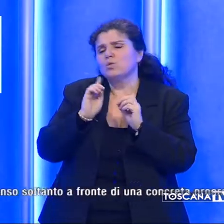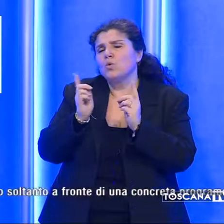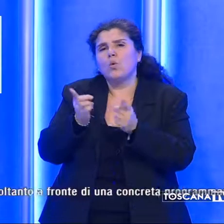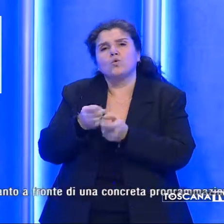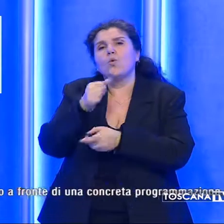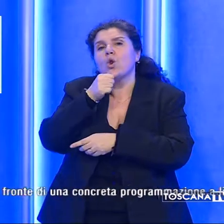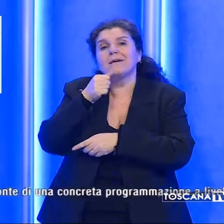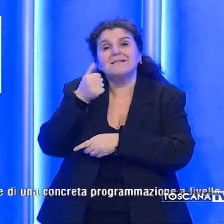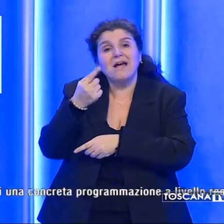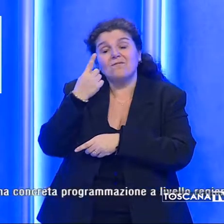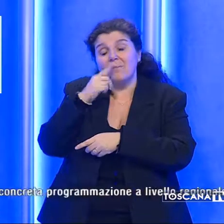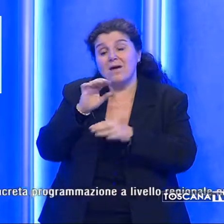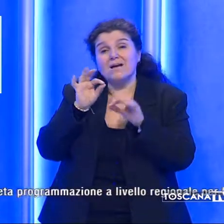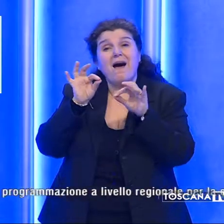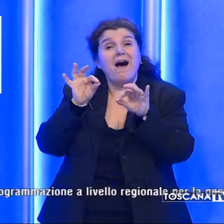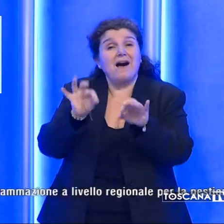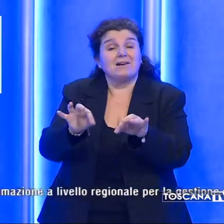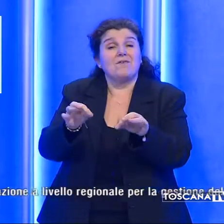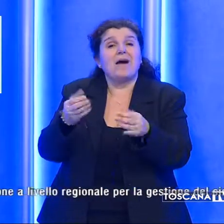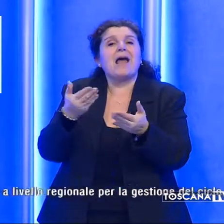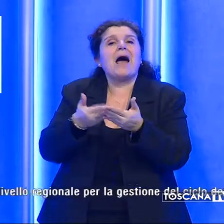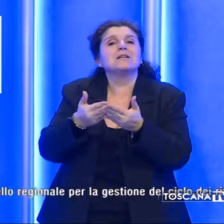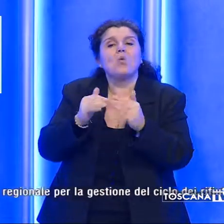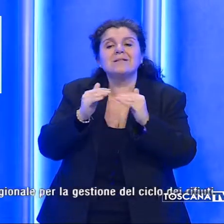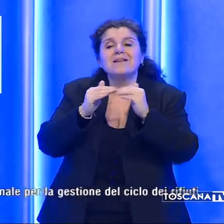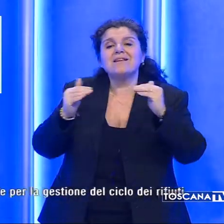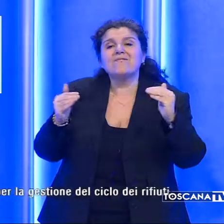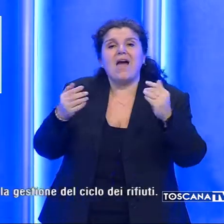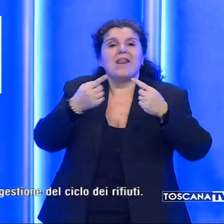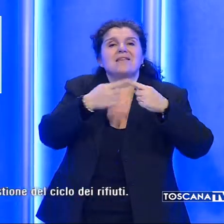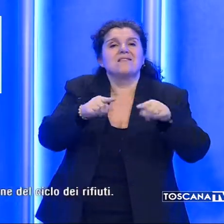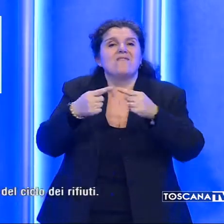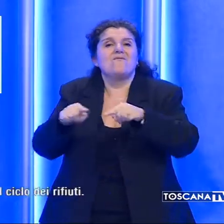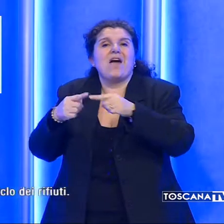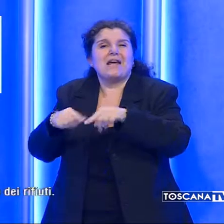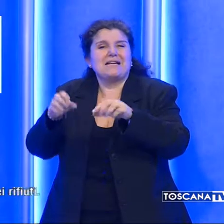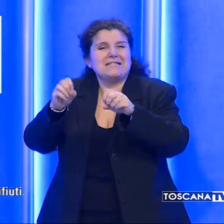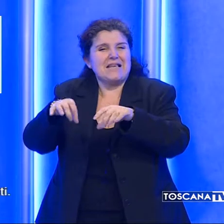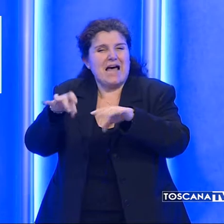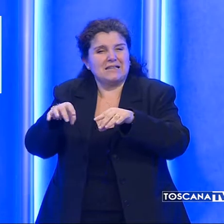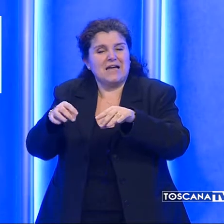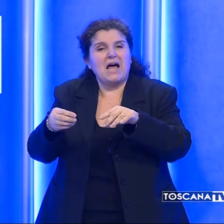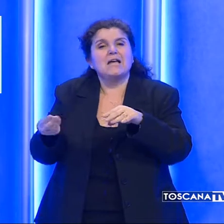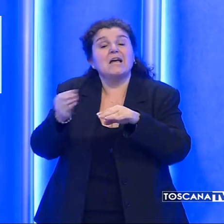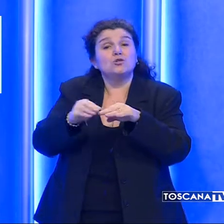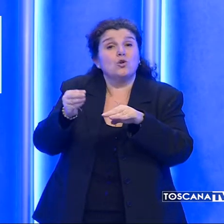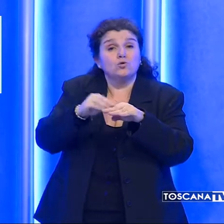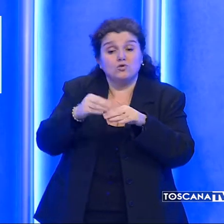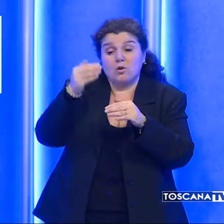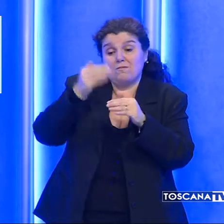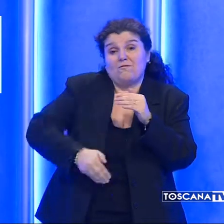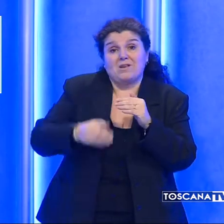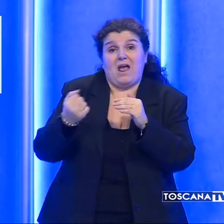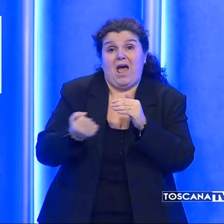necessarie per raggiungere adeguati livelli di differenziata, con l'introduzione entro la fine di